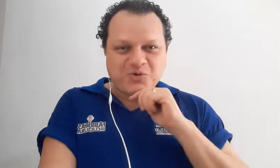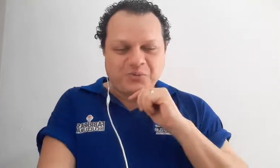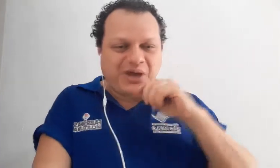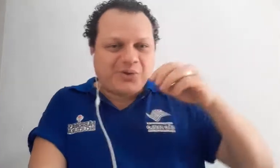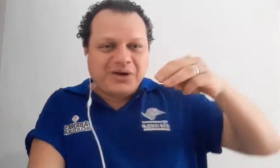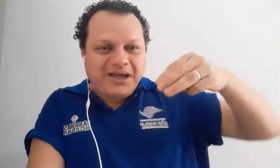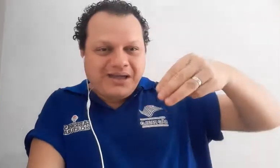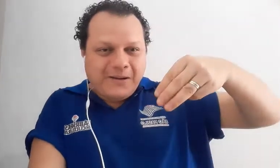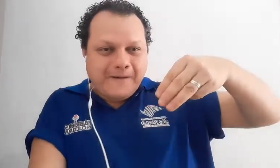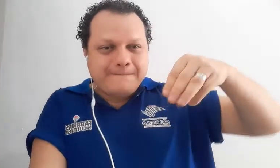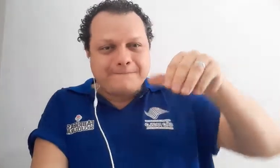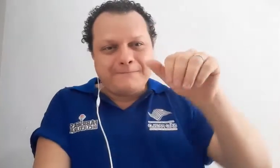comigo?